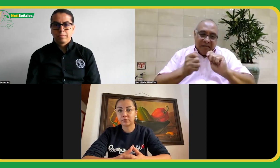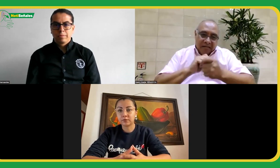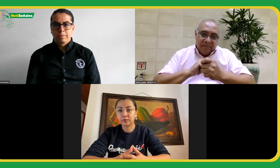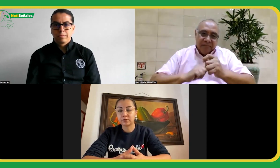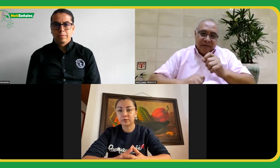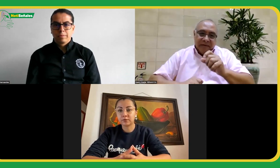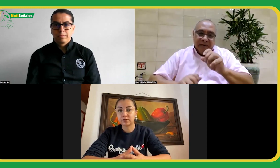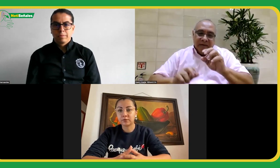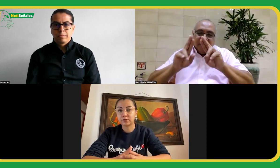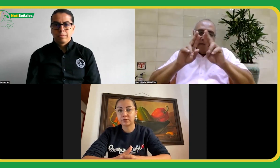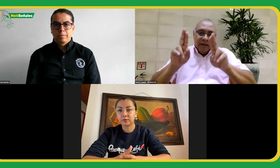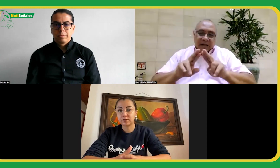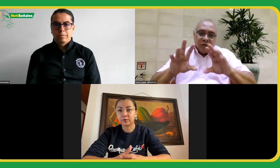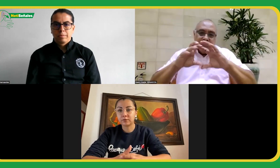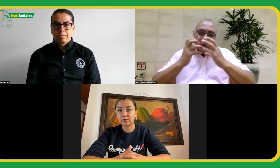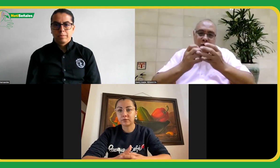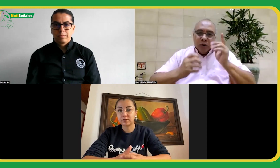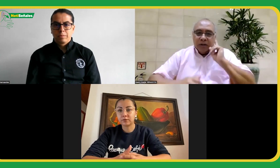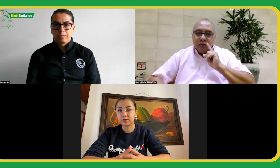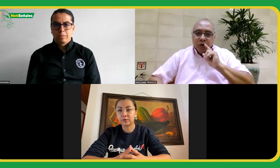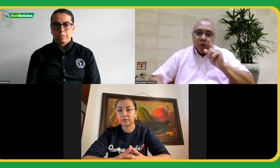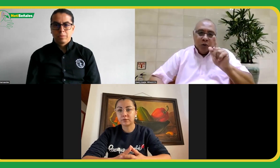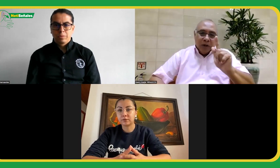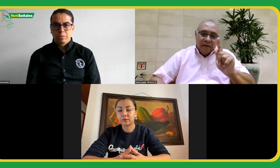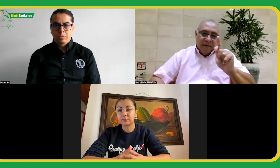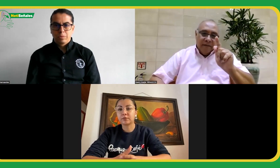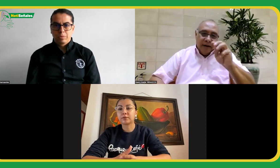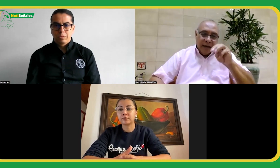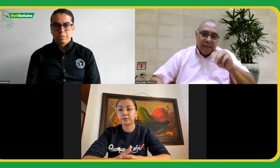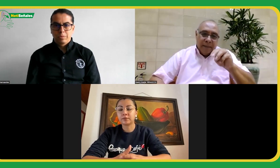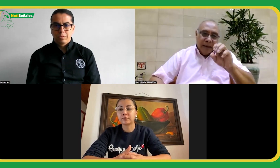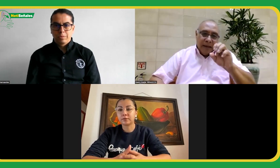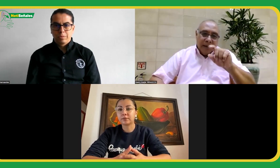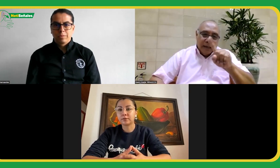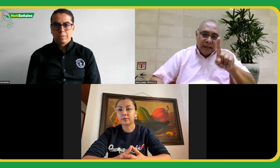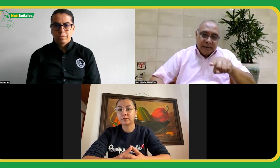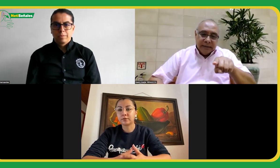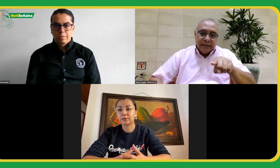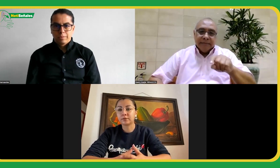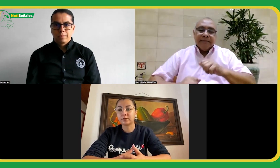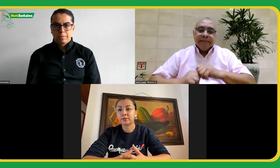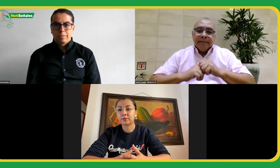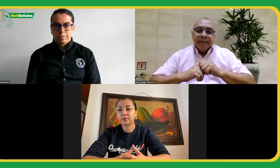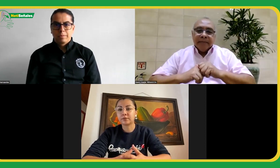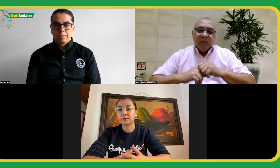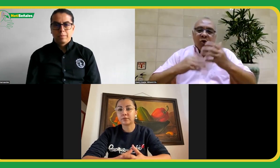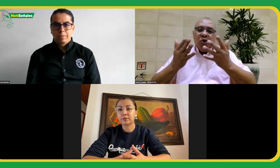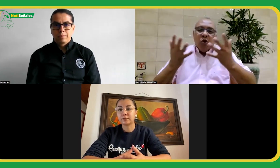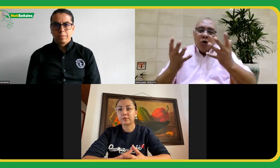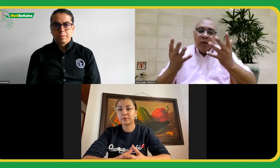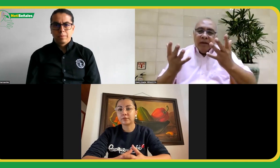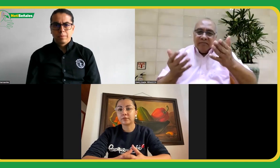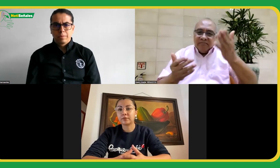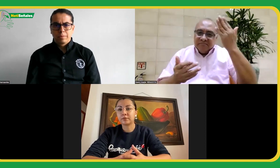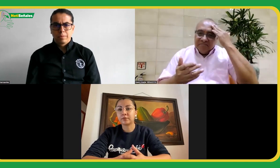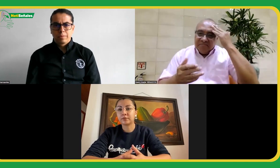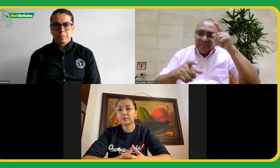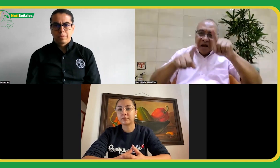haciendo la traducción al español la Federación Mundial de Sordos, FMS, que se llevó a cabo,